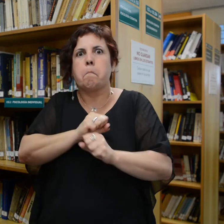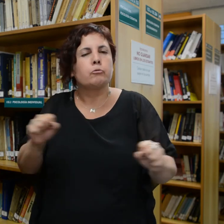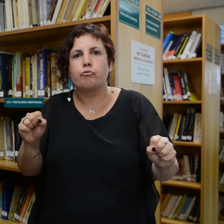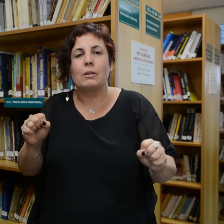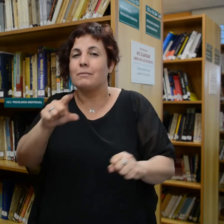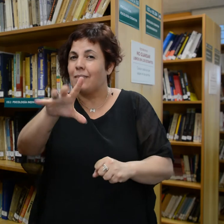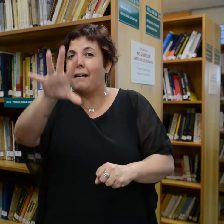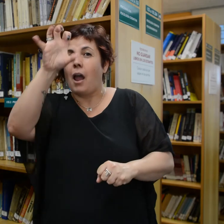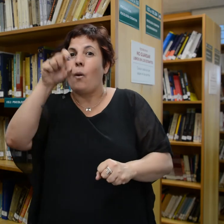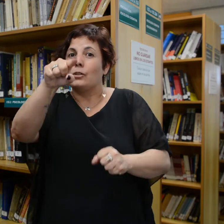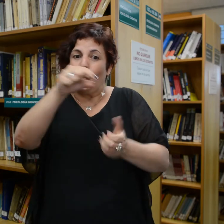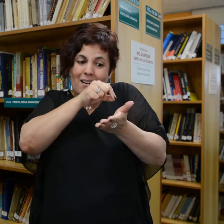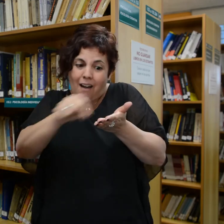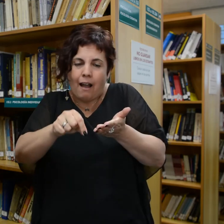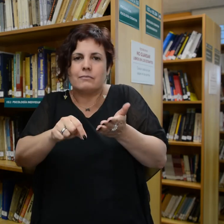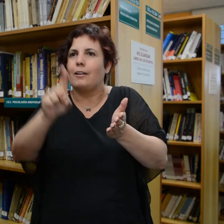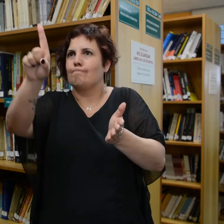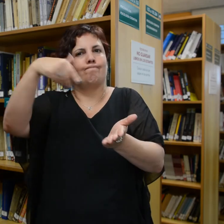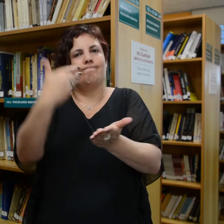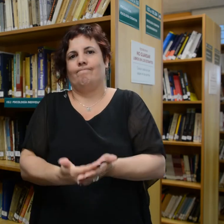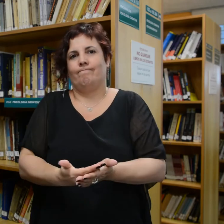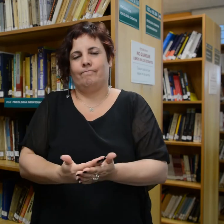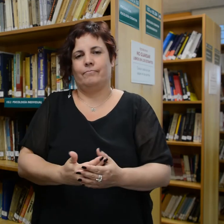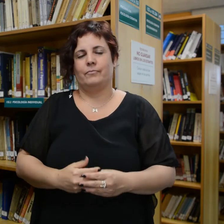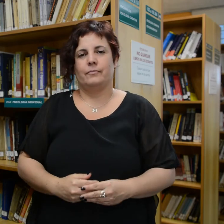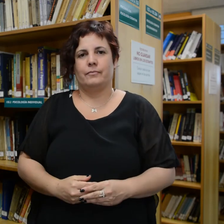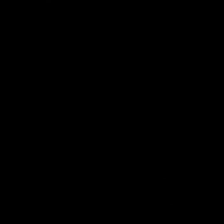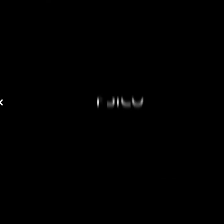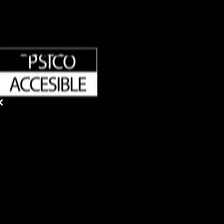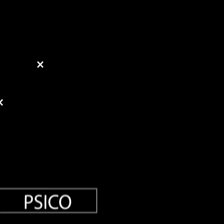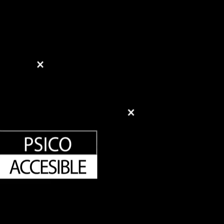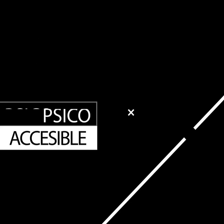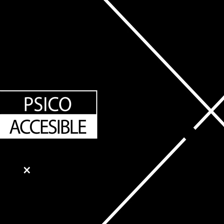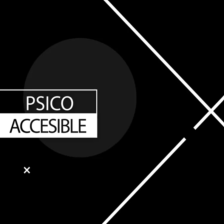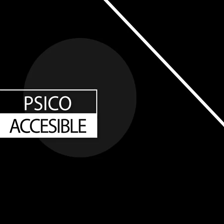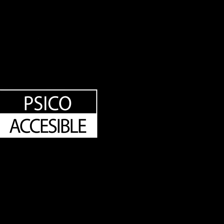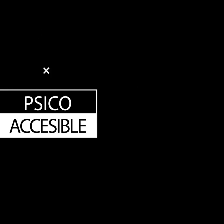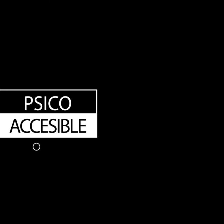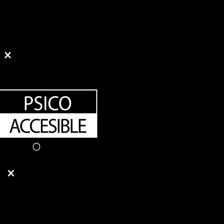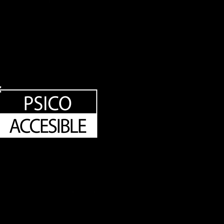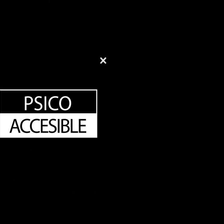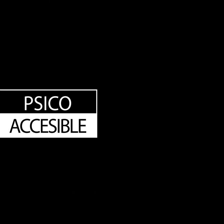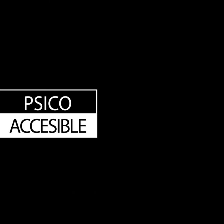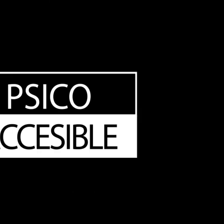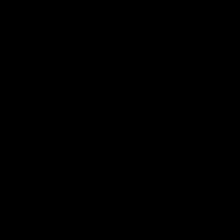Recuerda, si lo rayás, no lo leo. Música Gracias por ver el